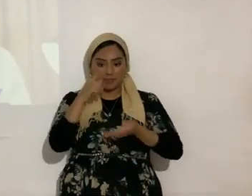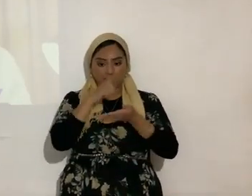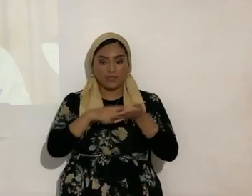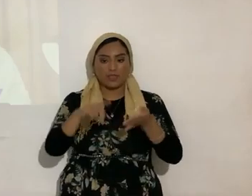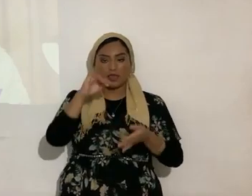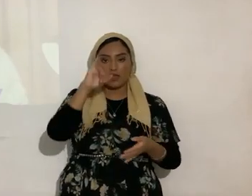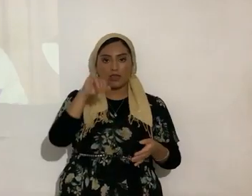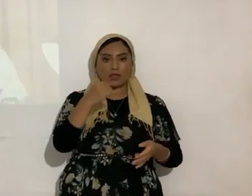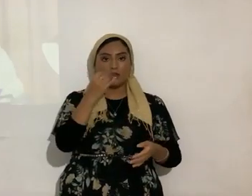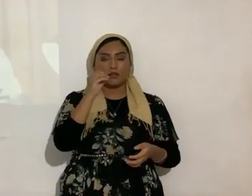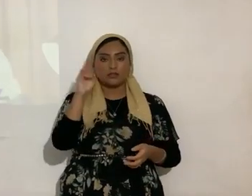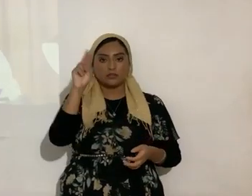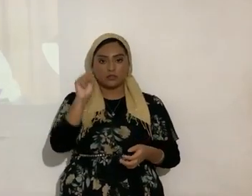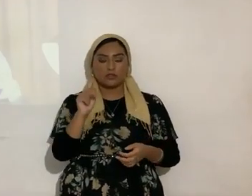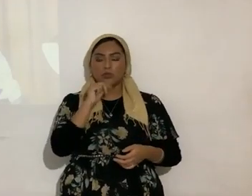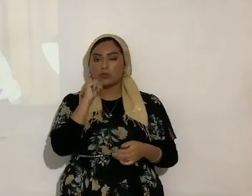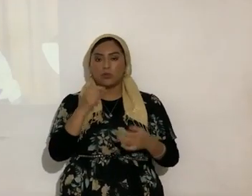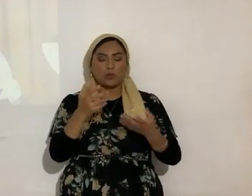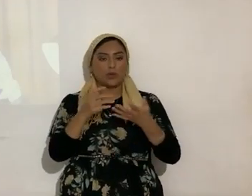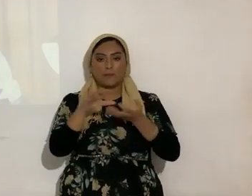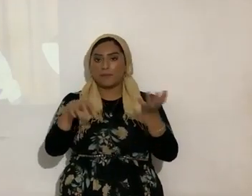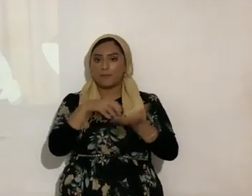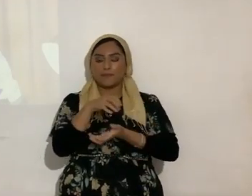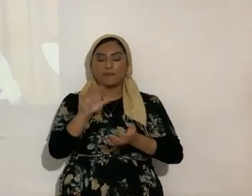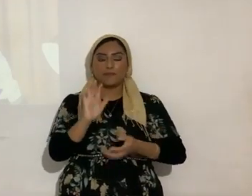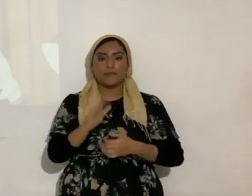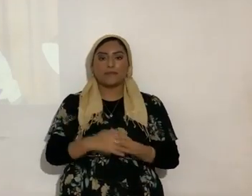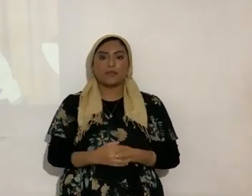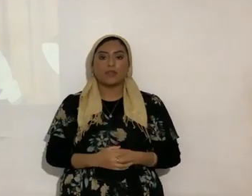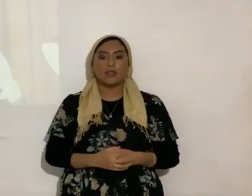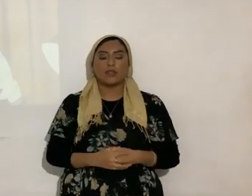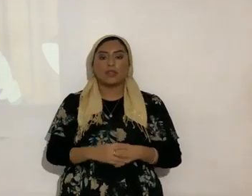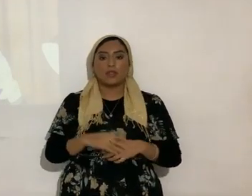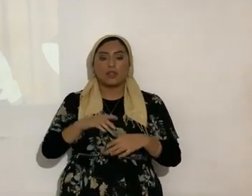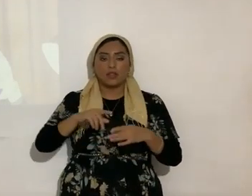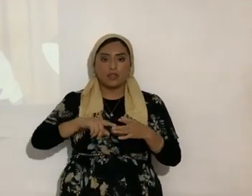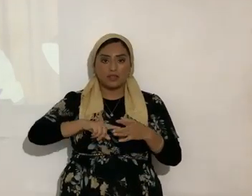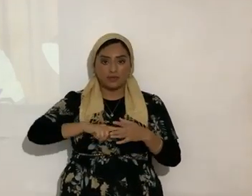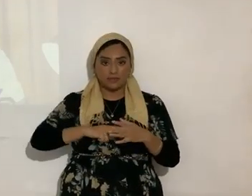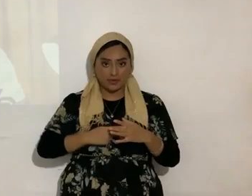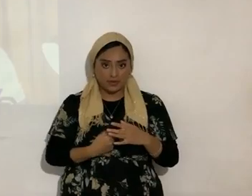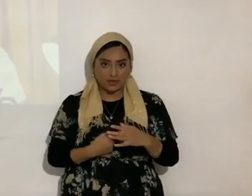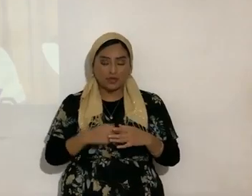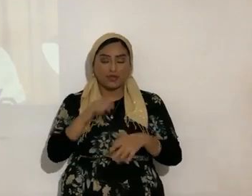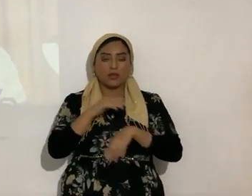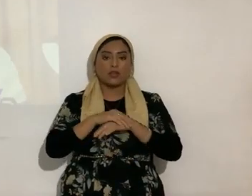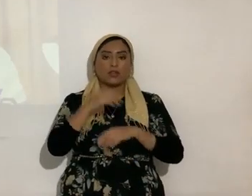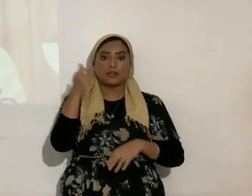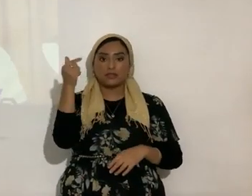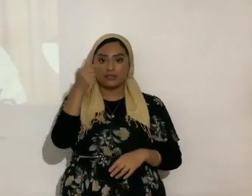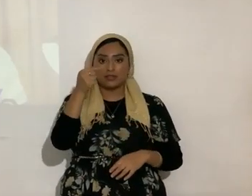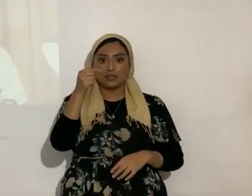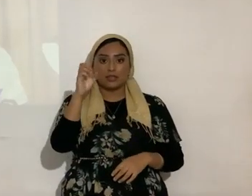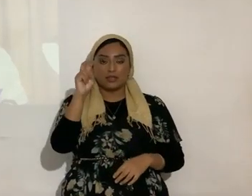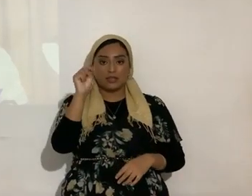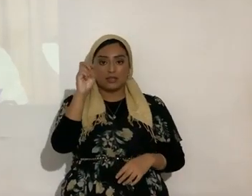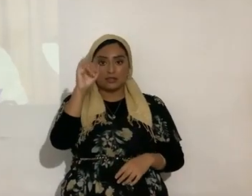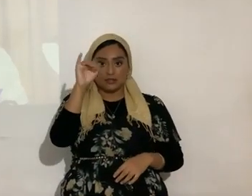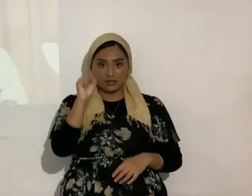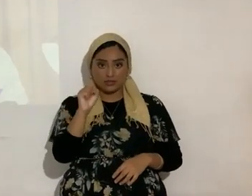No quiero confundirlos. Entonces, en el principio, en Bereshit, ahí sí está bien. Ahí está